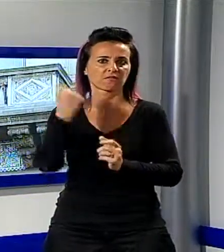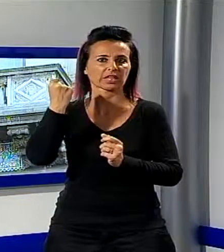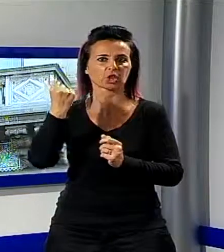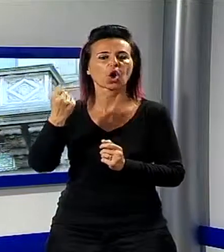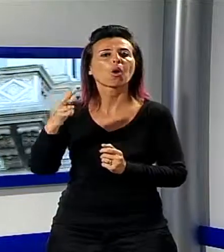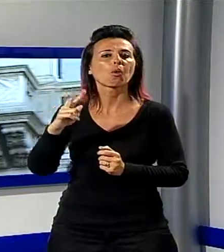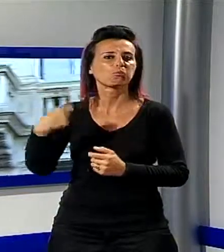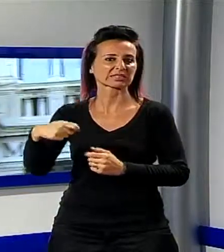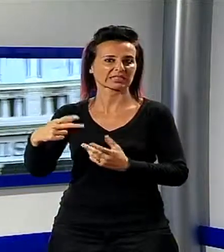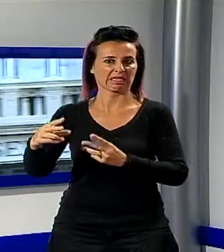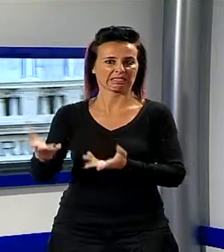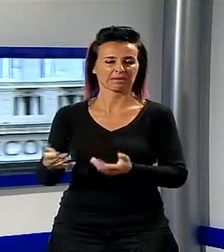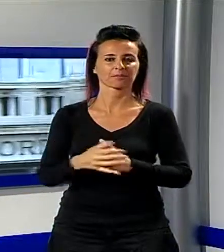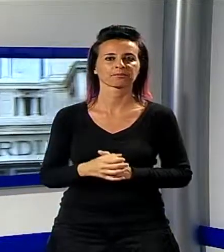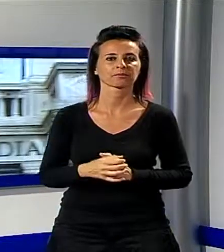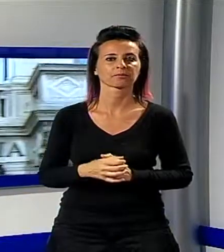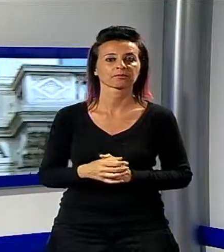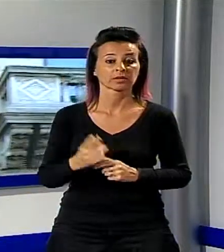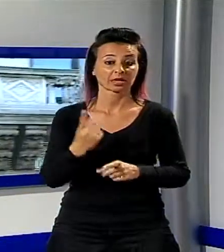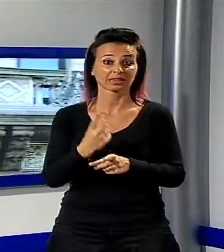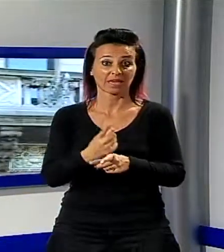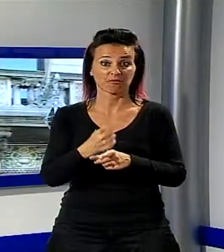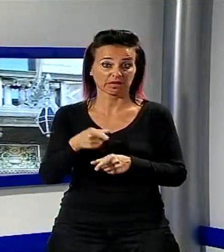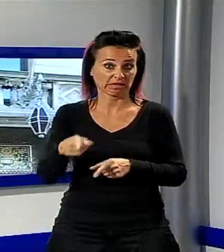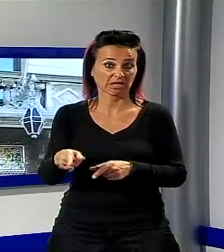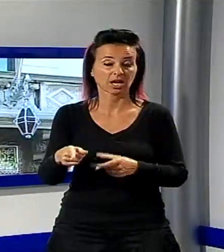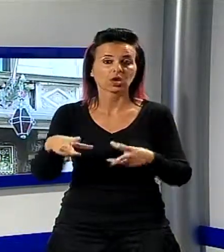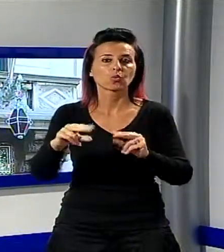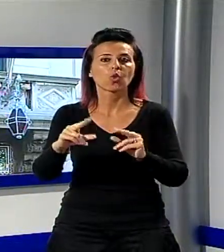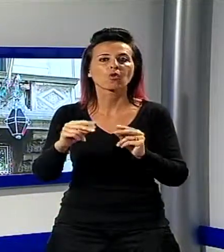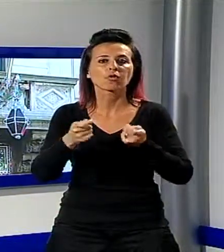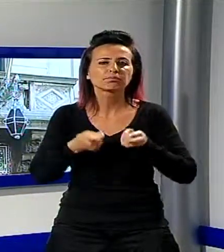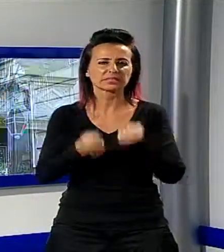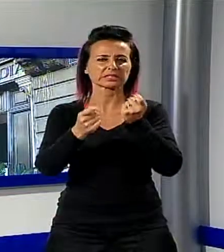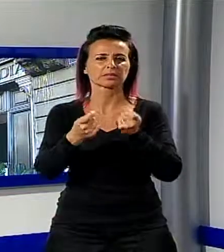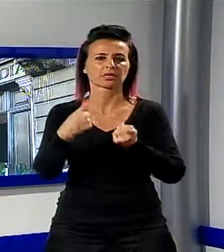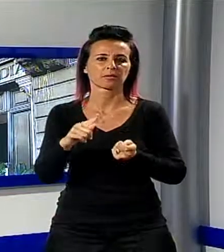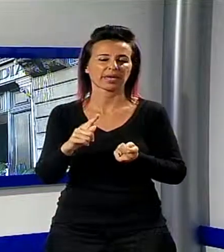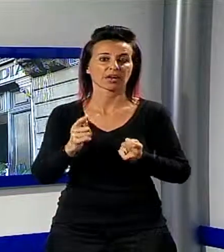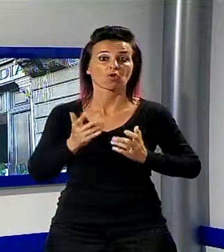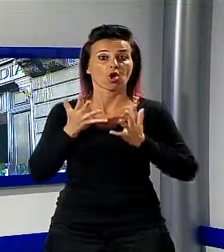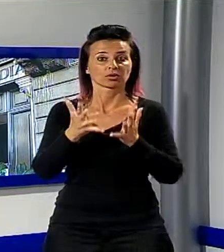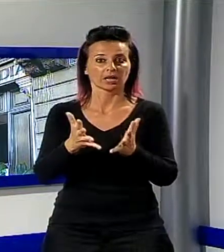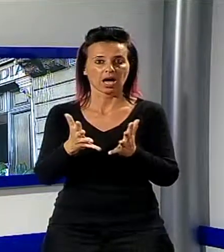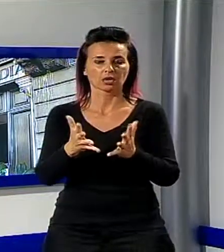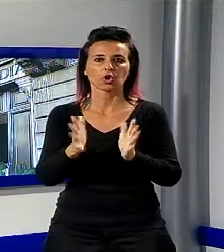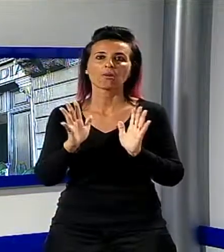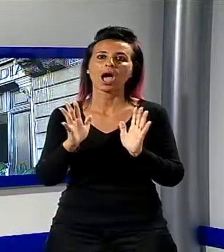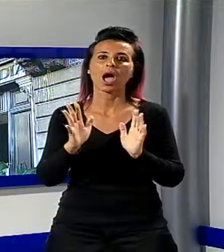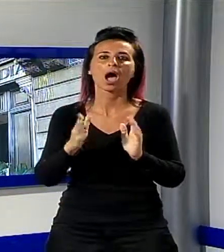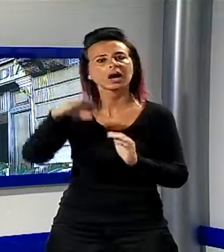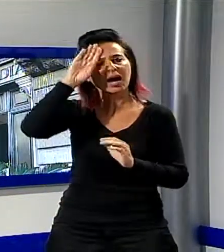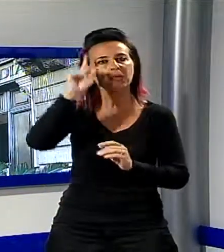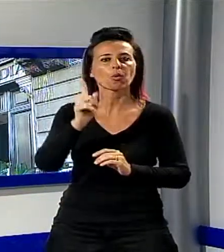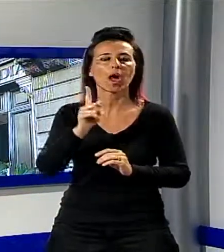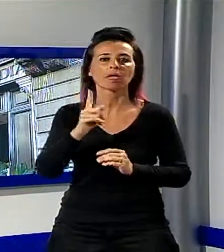compito di risanare l'associazione è dare nuovo vigore sia al volontariato che ai confratelli. Rigore e massima trasparenza e